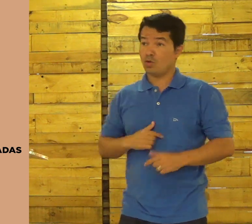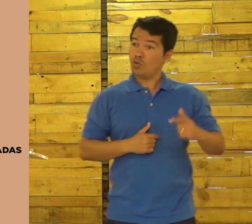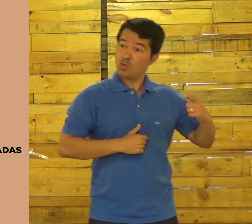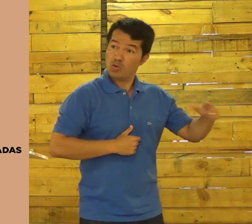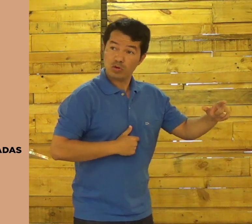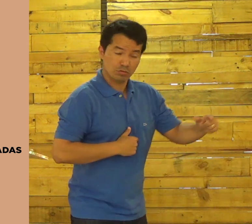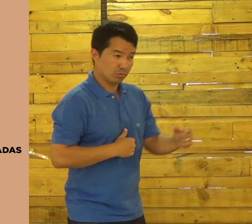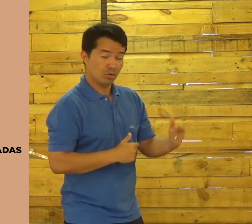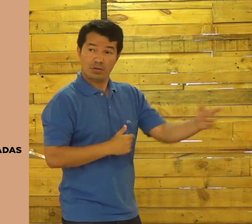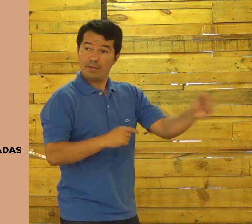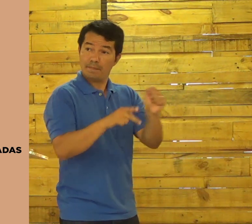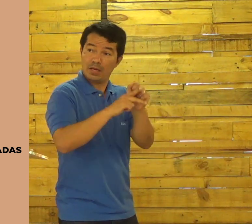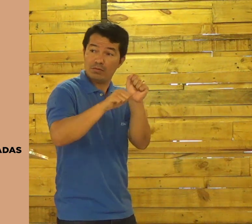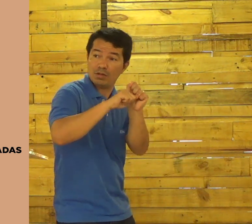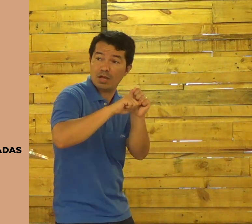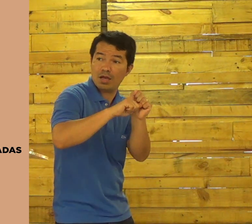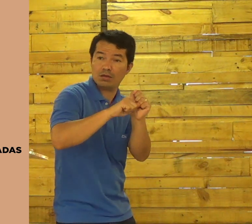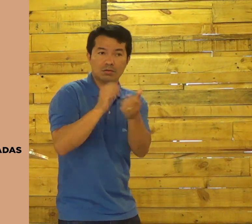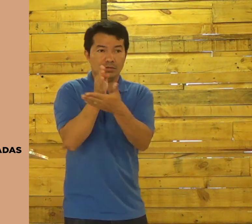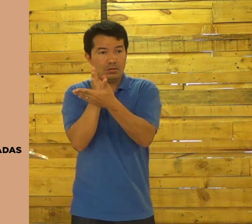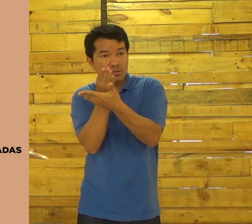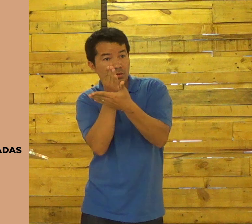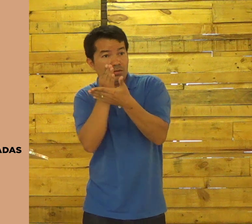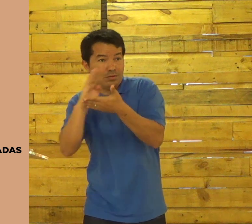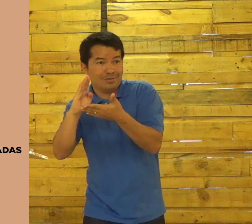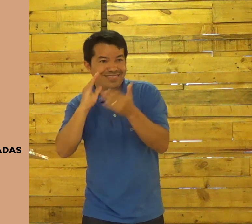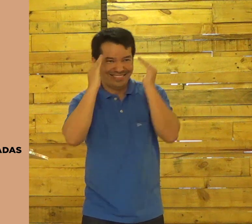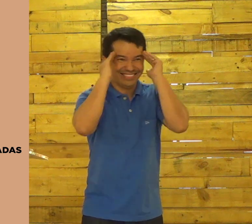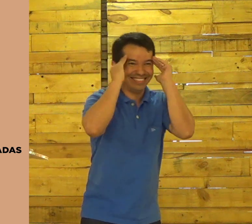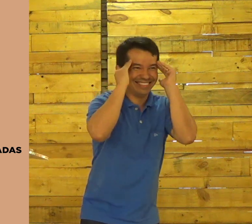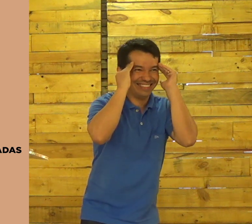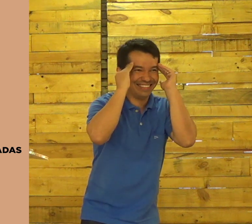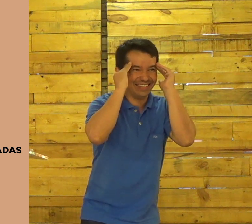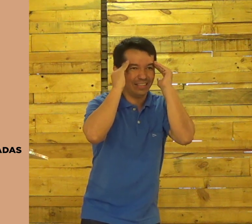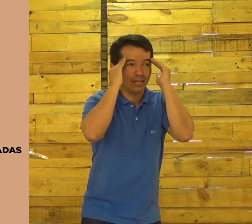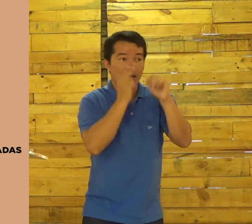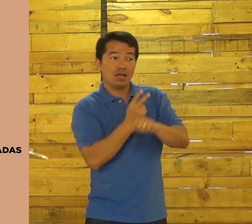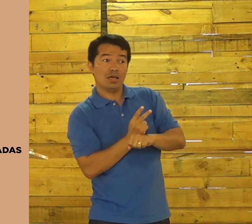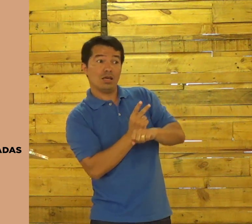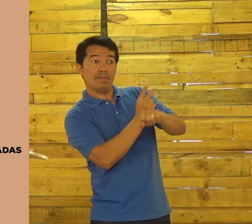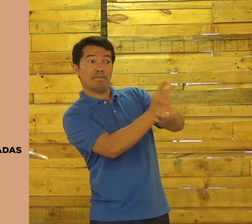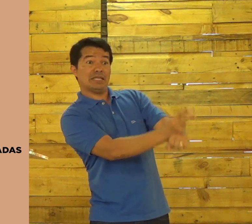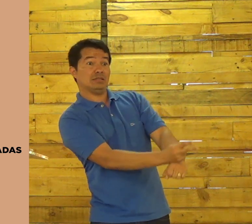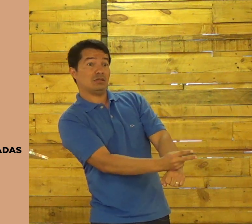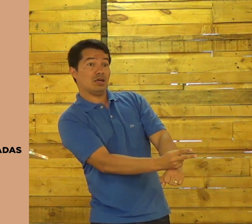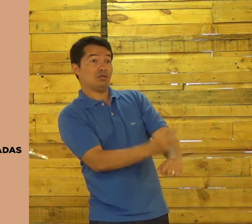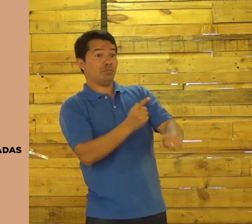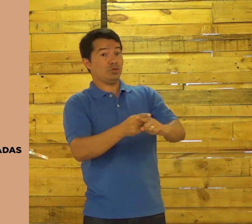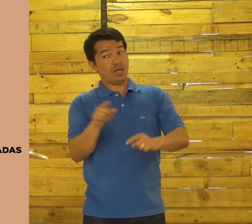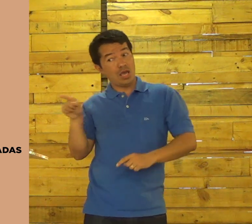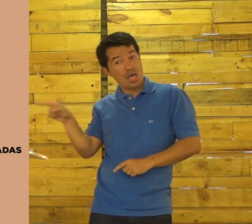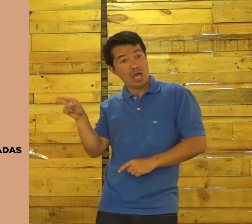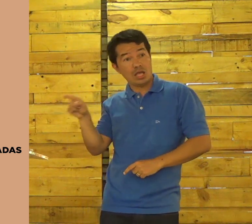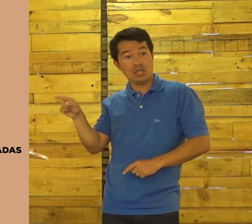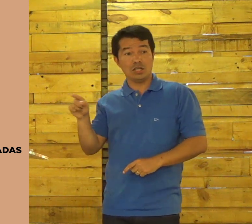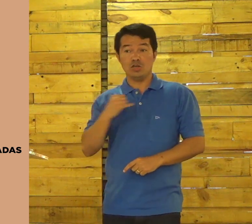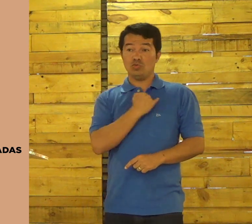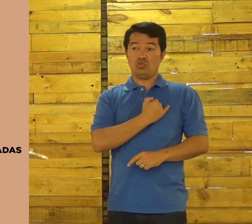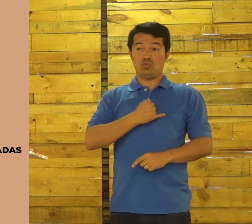Zebedeu. 10 peixes eram deles. Porque eles dividiam o que eles conseguiam por causa de